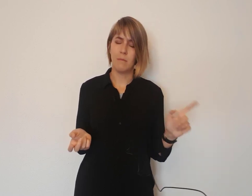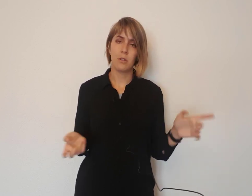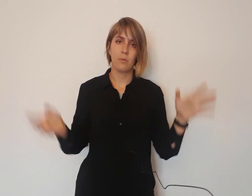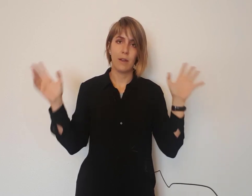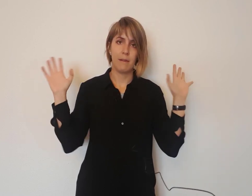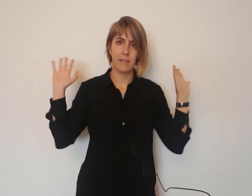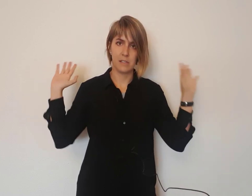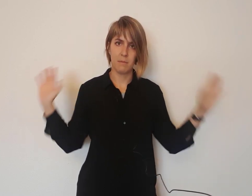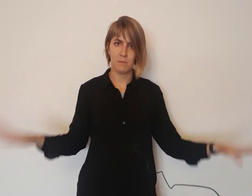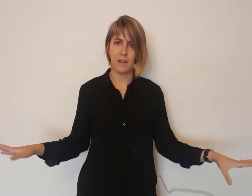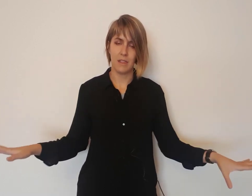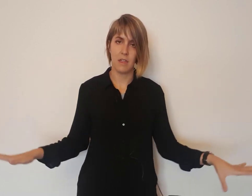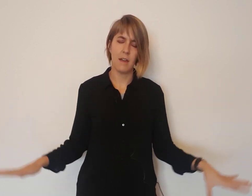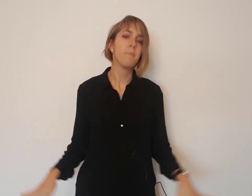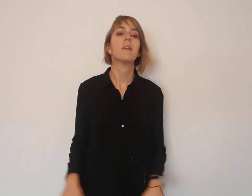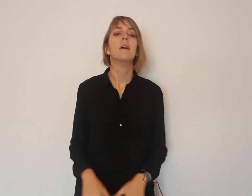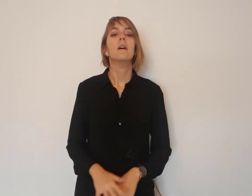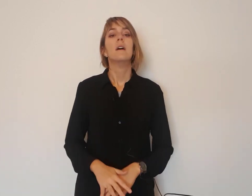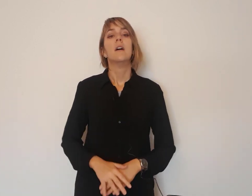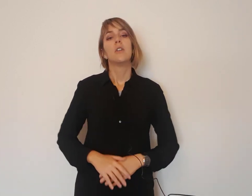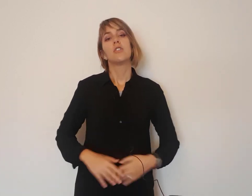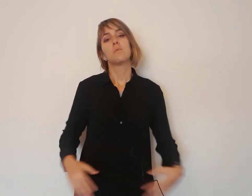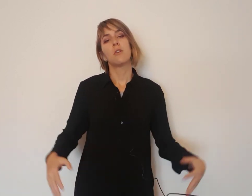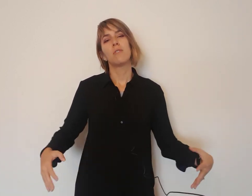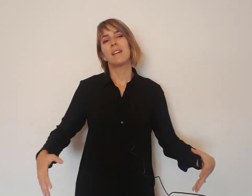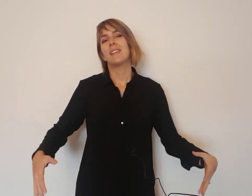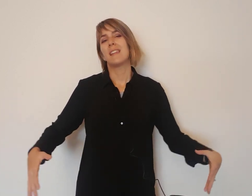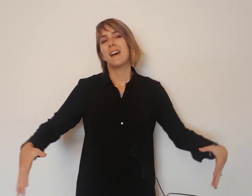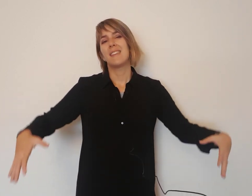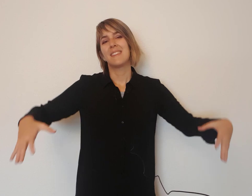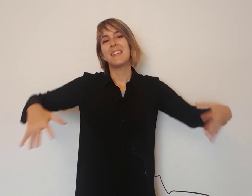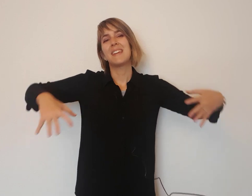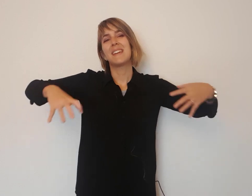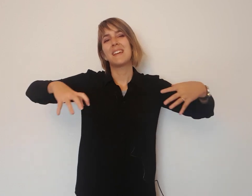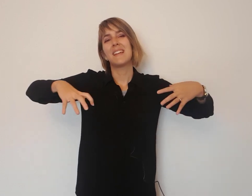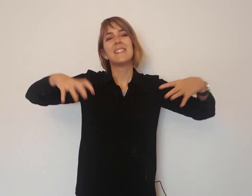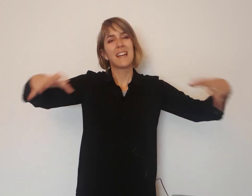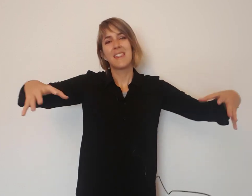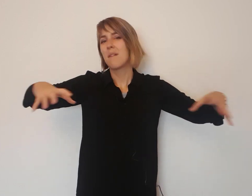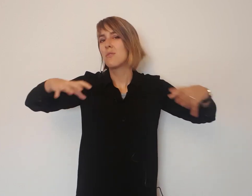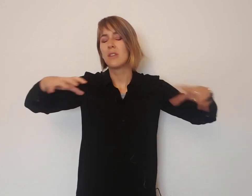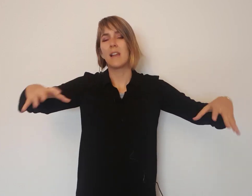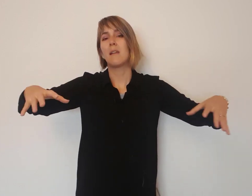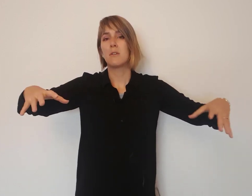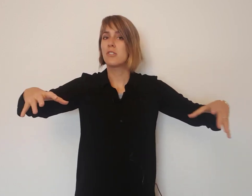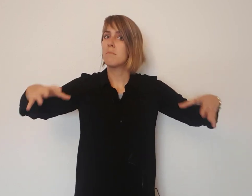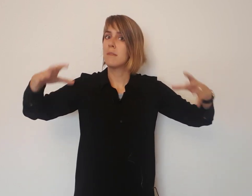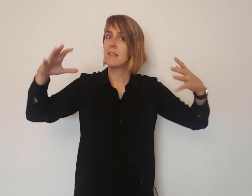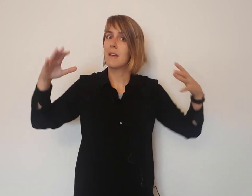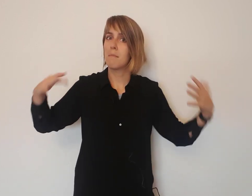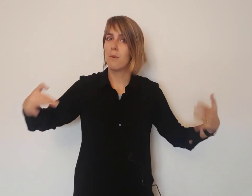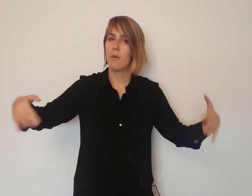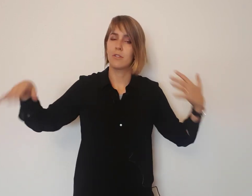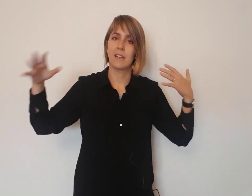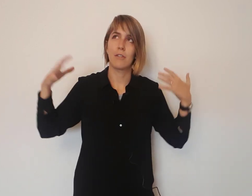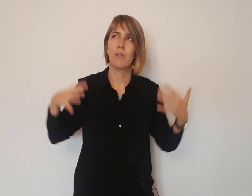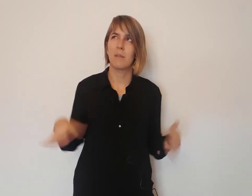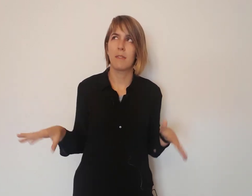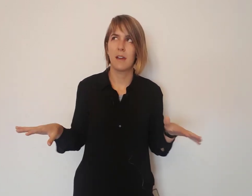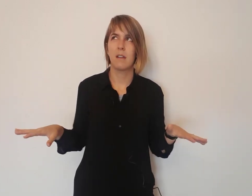pero yo voy a hablar desde mi experiencia, nos ponen una cantidad de exigencia brutal. Al menos en mi tiempo, cuando en arquitectura te pedían